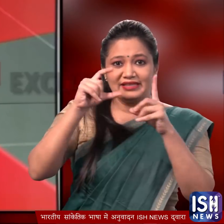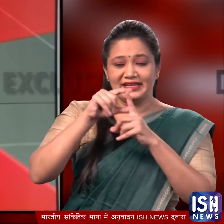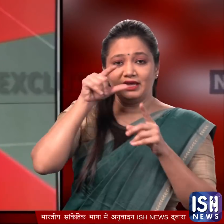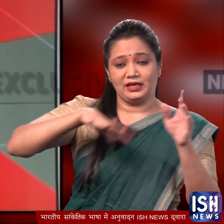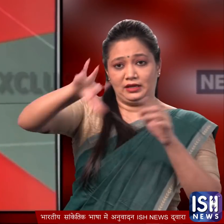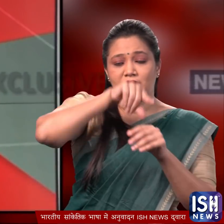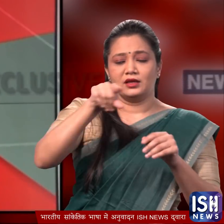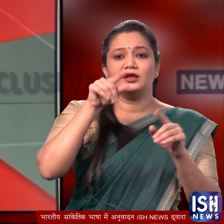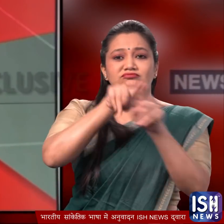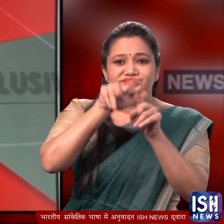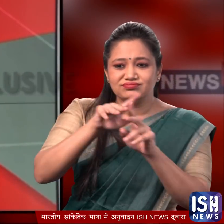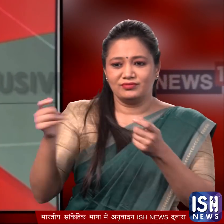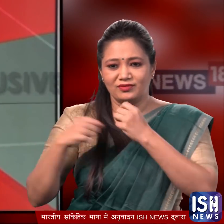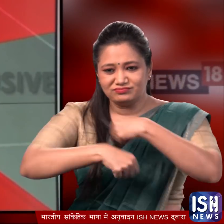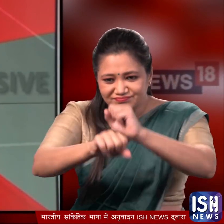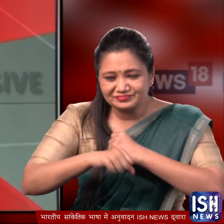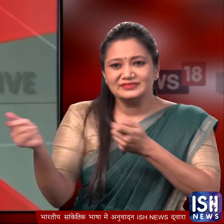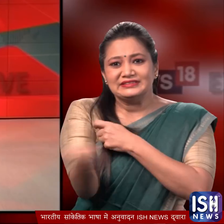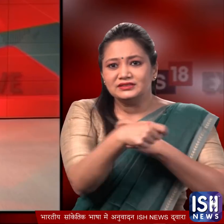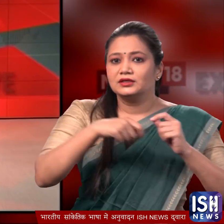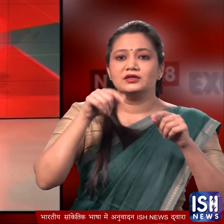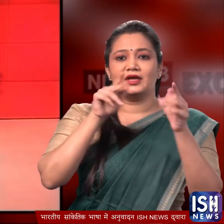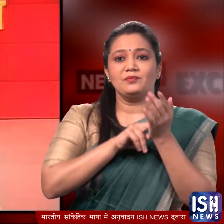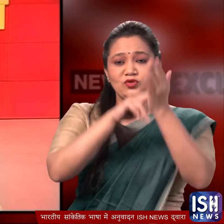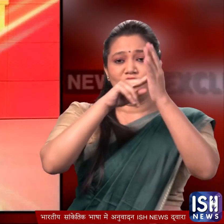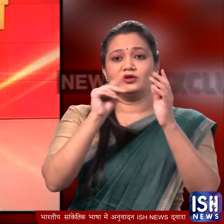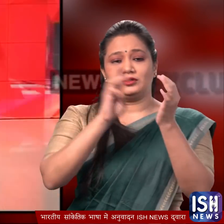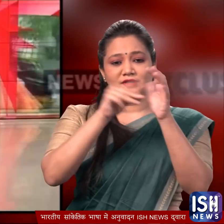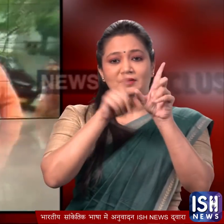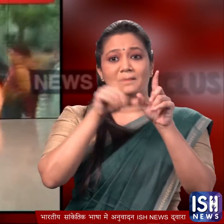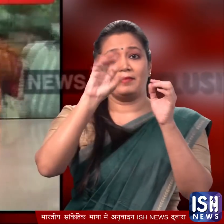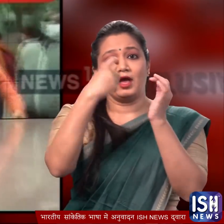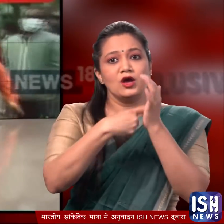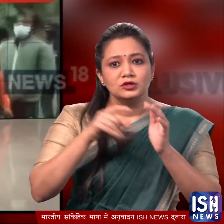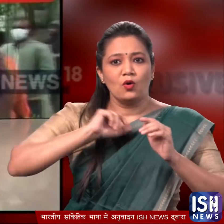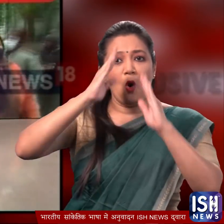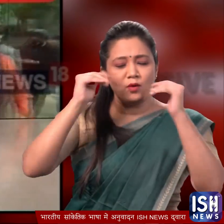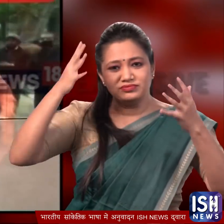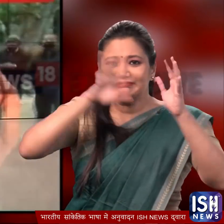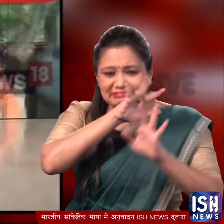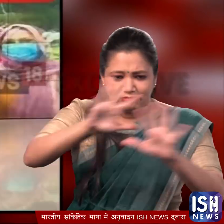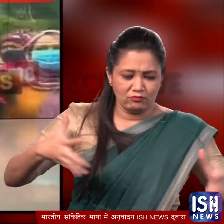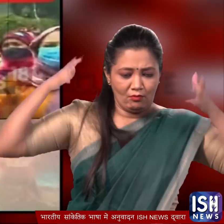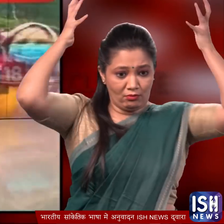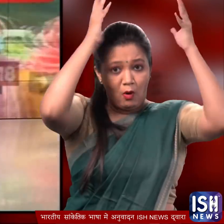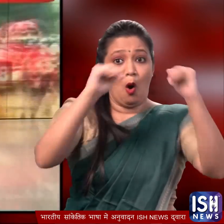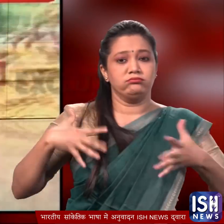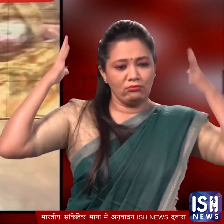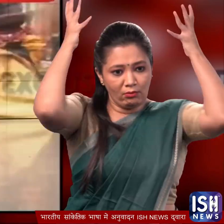में वेतन नहीं मिलने से परेशान कुछ सफाई कर्मियों ने उत्तरी दिल्ली नगर निगम के मेयर के घर में कुड़ा फिंग रहे दिल्ली के तीनों नगर निगमों के